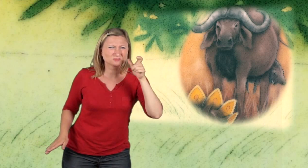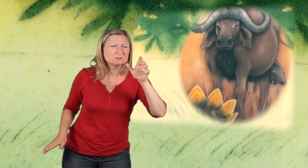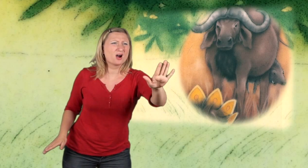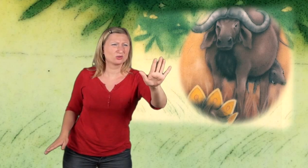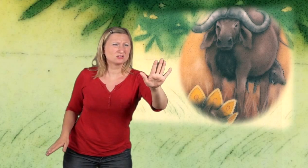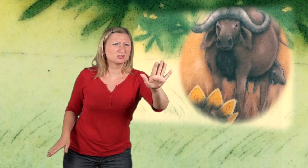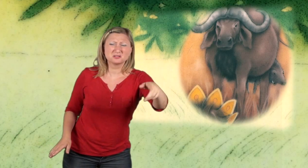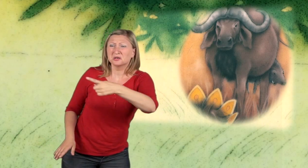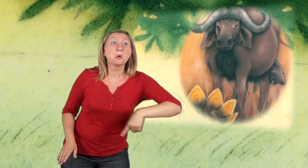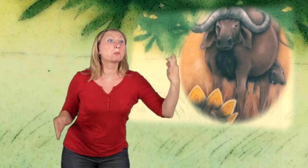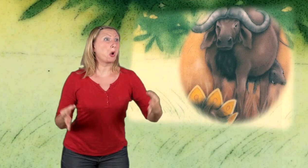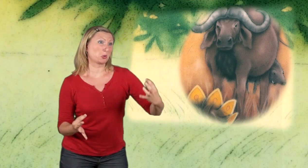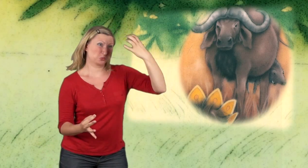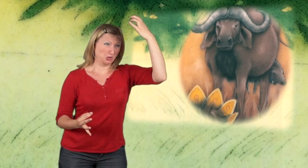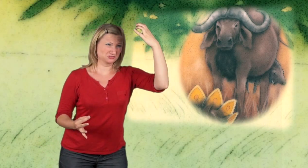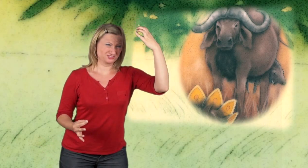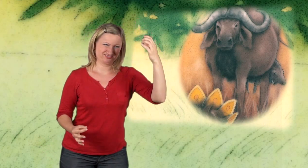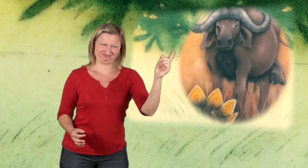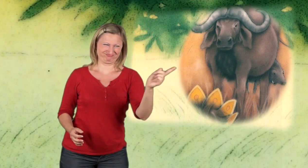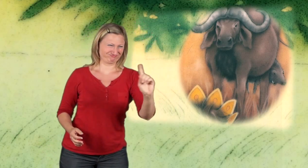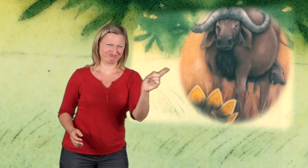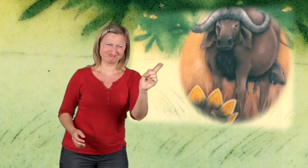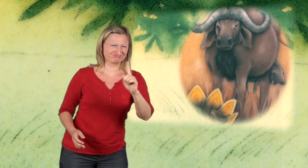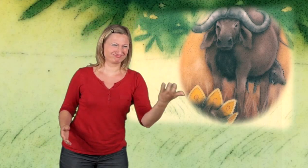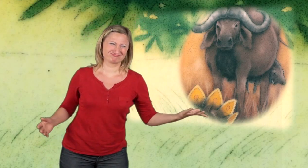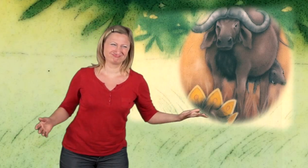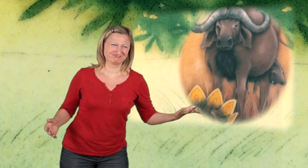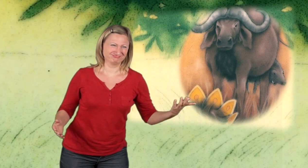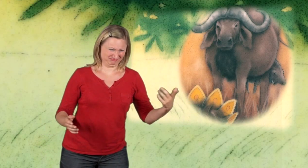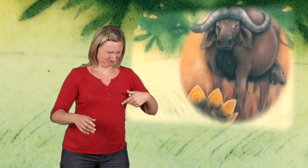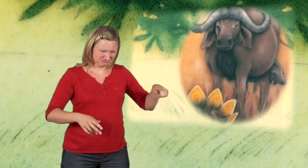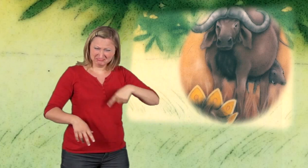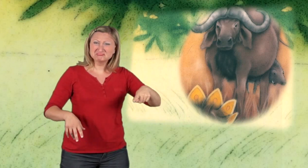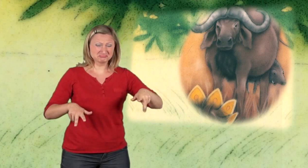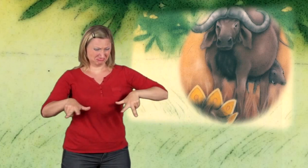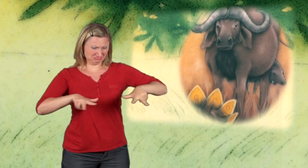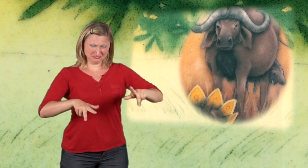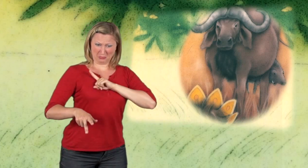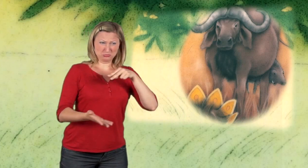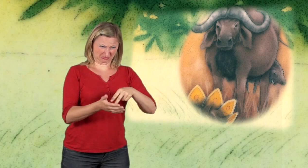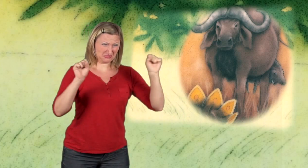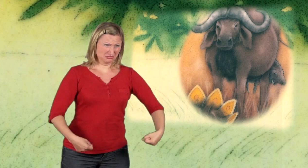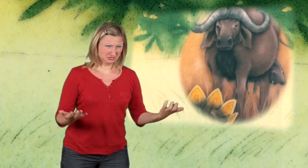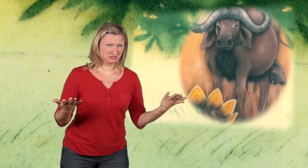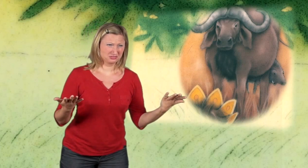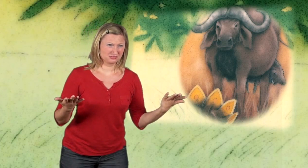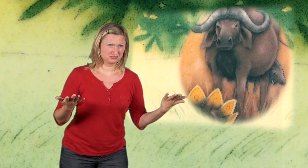Ach mal, halblang, Großmaul, sagte der Büffel zum Löwen. Wir brauchen keinen König mehr. Wir Tiere können selber für uns sorgen.